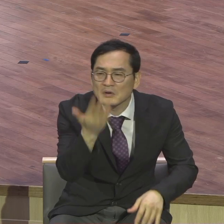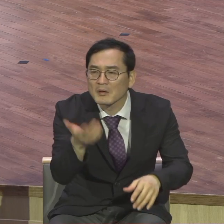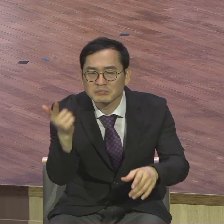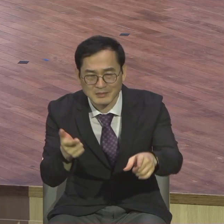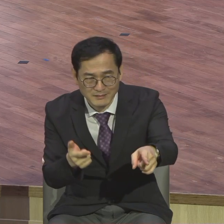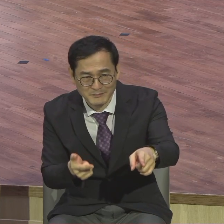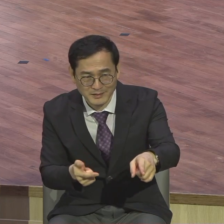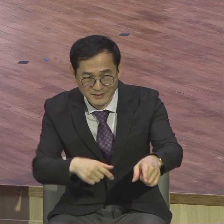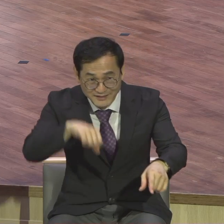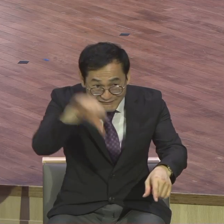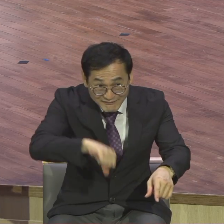좋아합니다